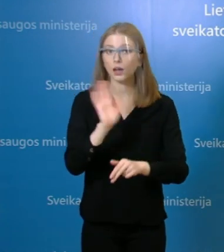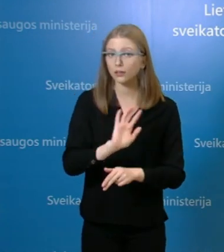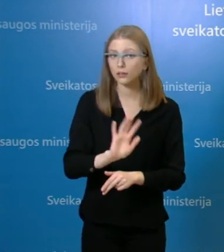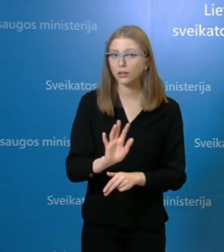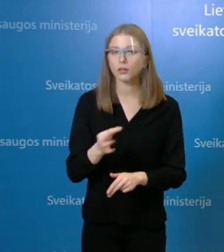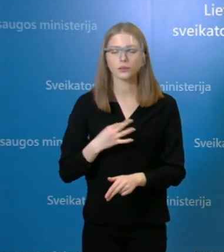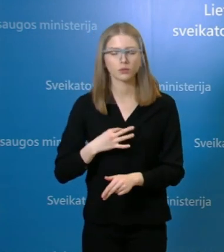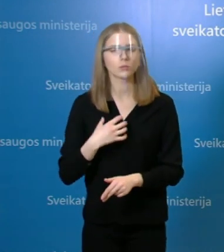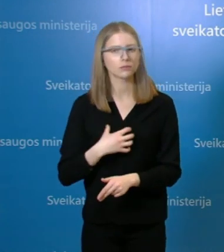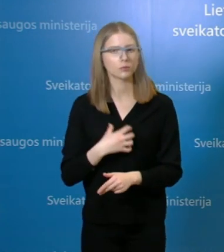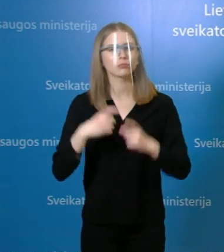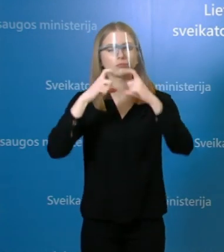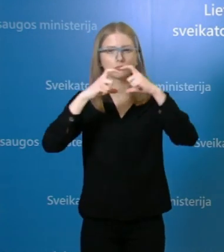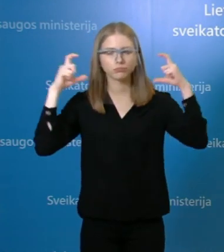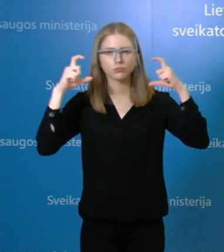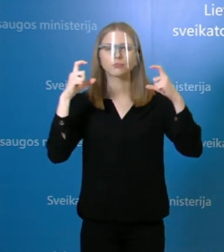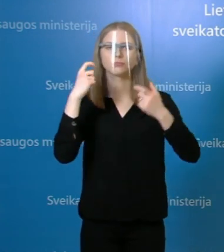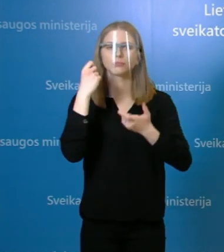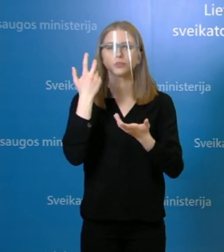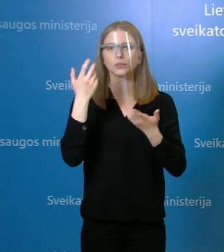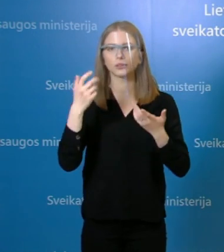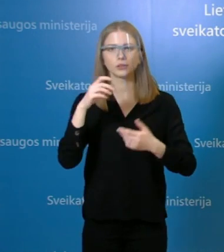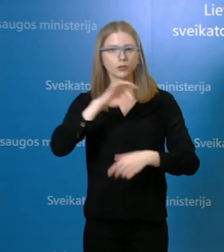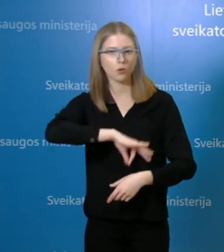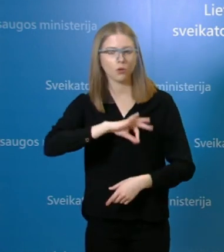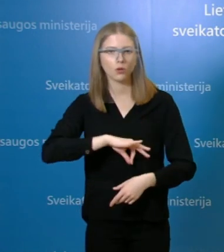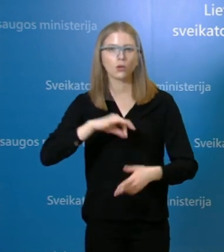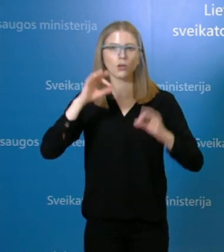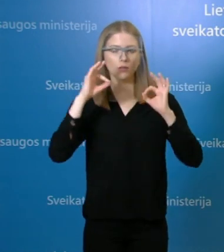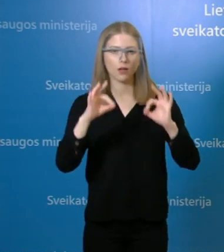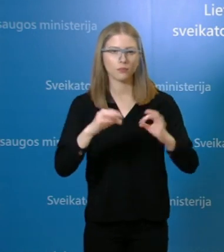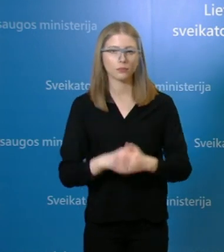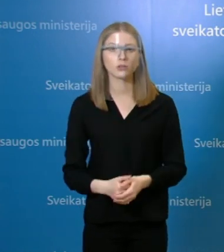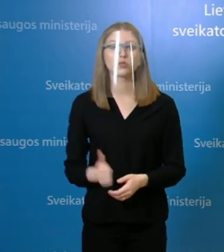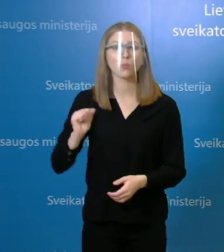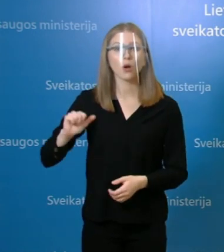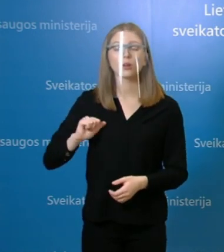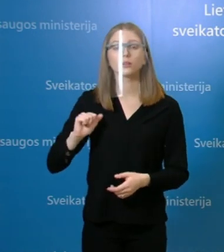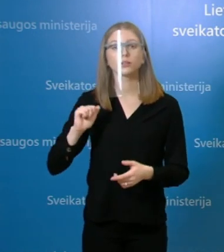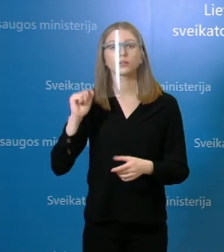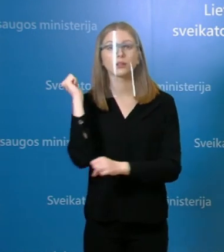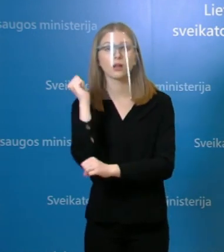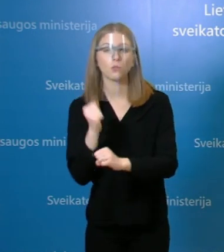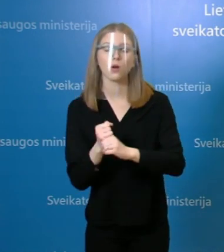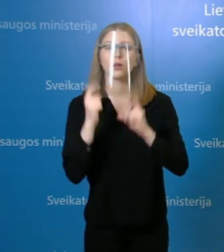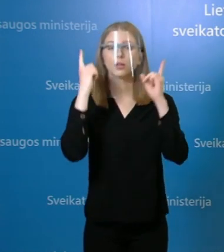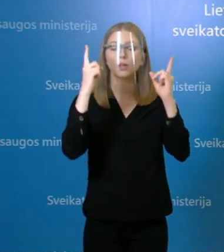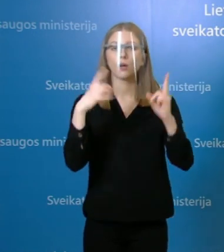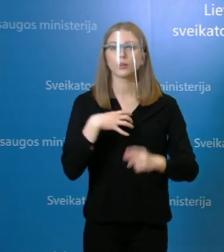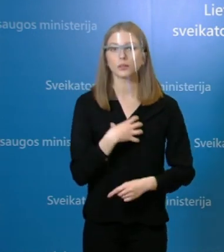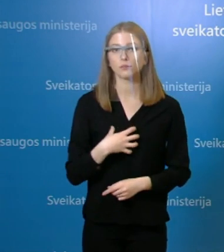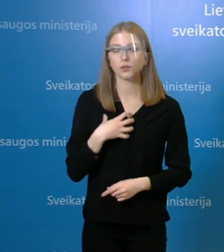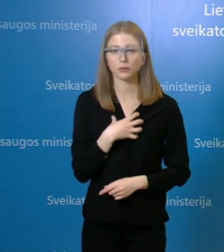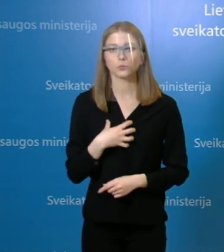tiek paciento apsaugojimas, tiek personalo apsisaugojimas ir asmenio apsaugos priemonių naudojimas, jisai turi būti visada,